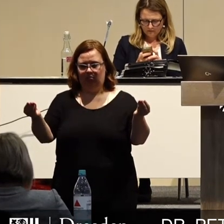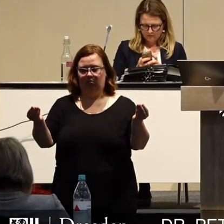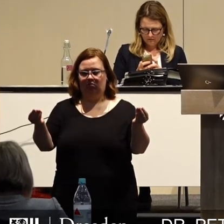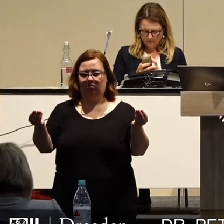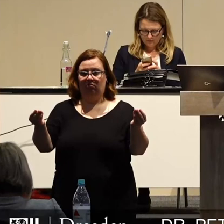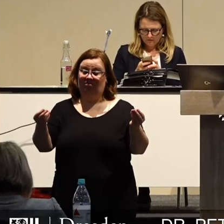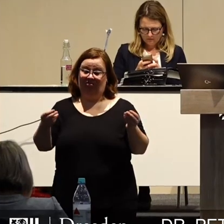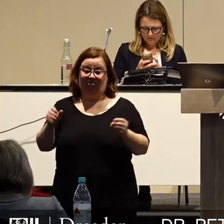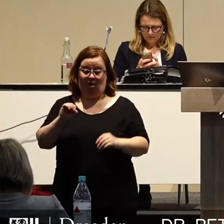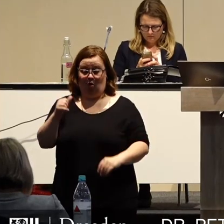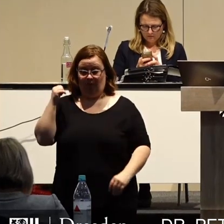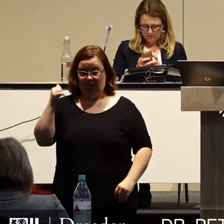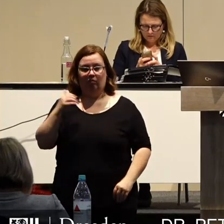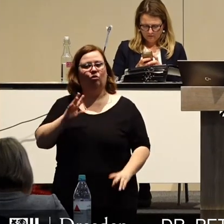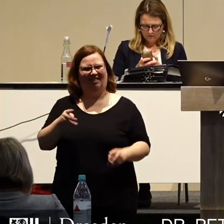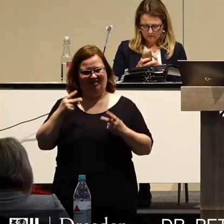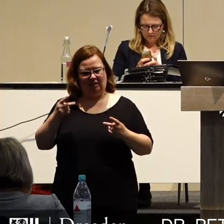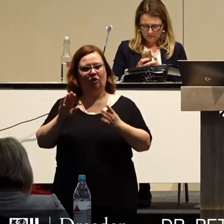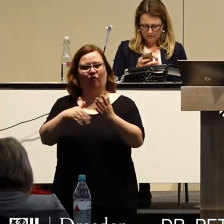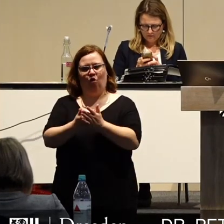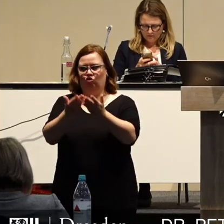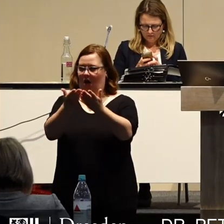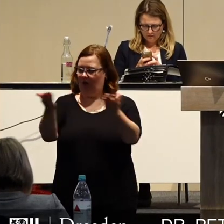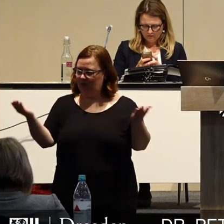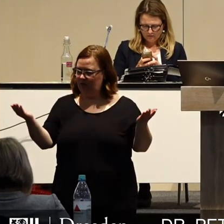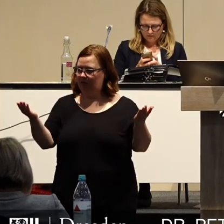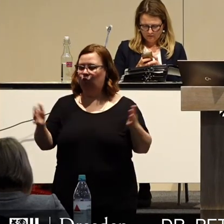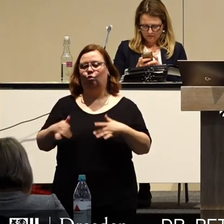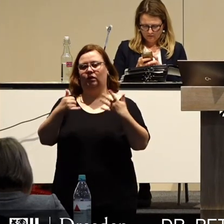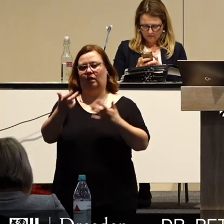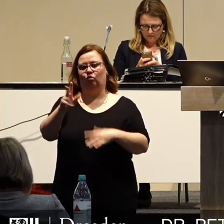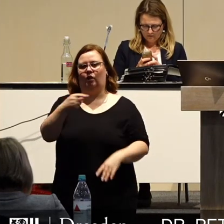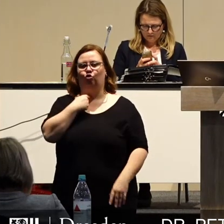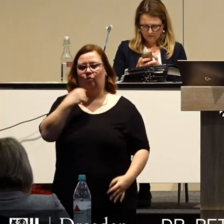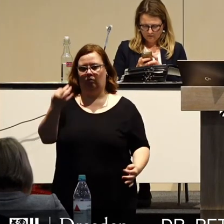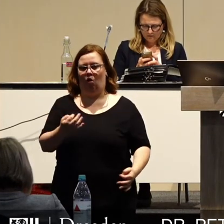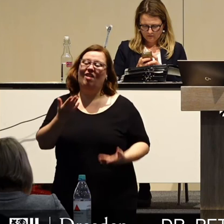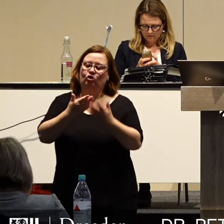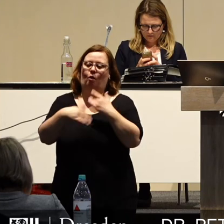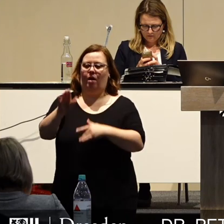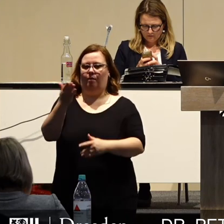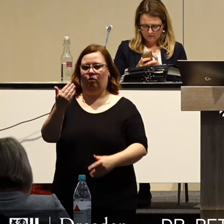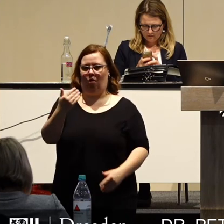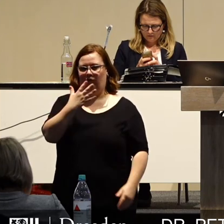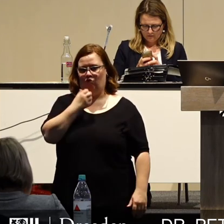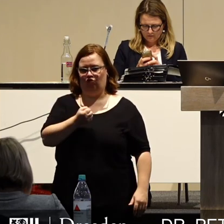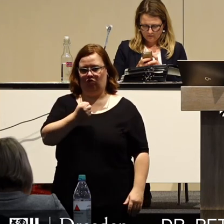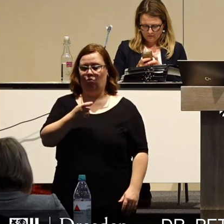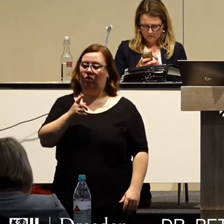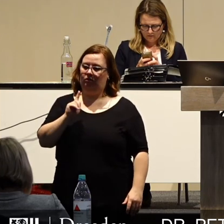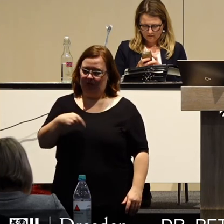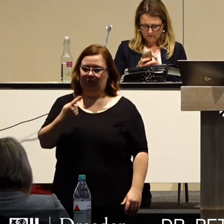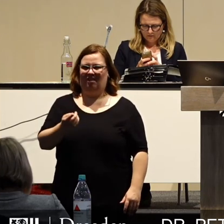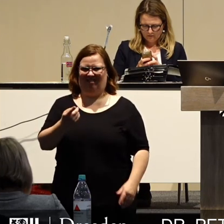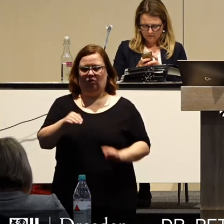das, meine Damen und Herren, das schulden wir Ihnen. Einen Vorschlag, der hier 36 Stimmen und vielleicht noch mehr bekommen kann. Denn der